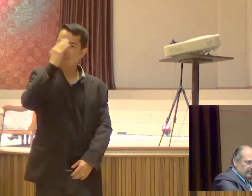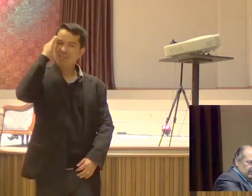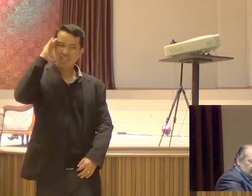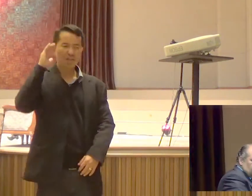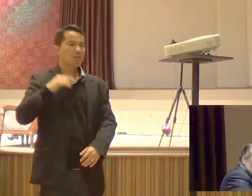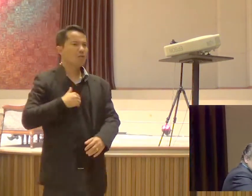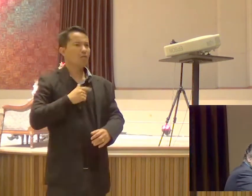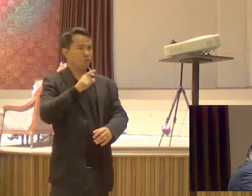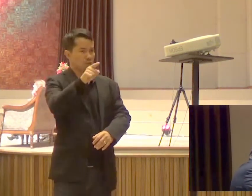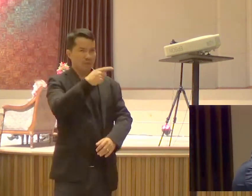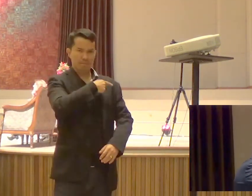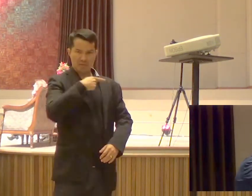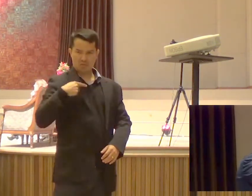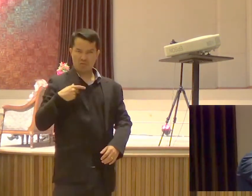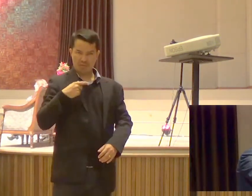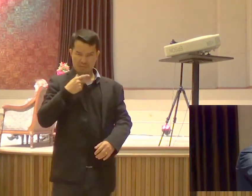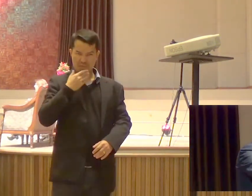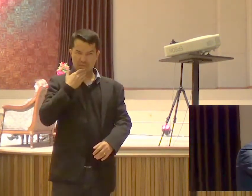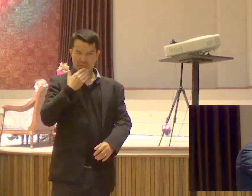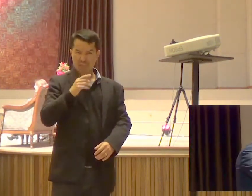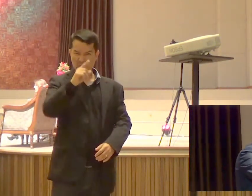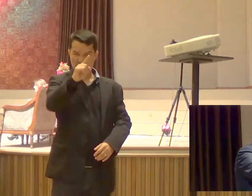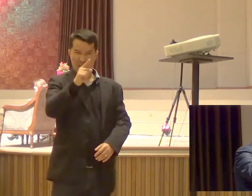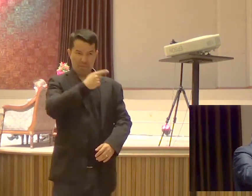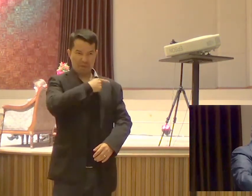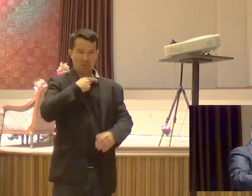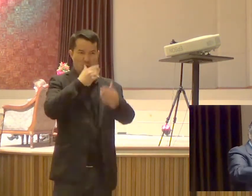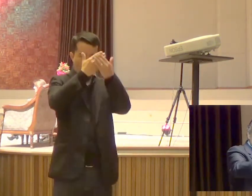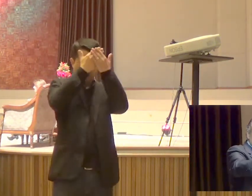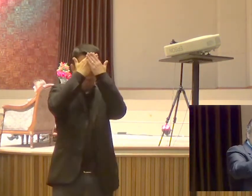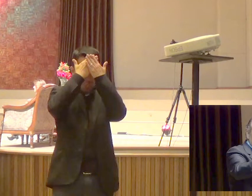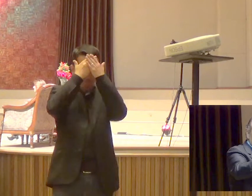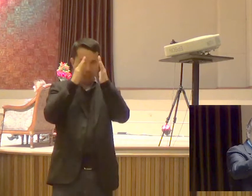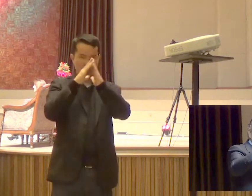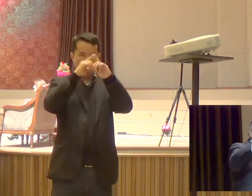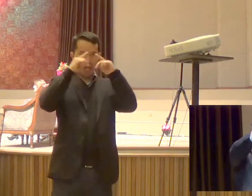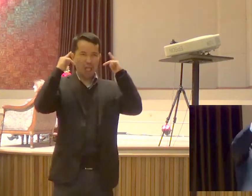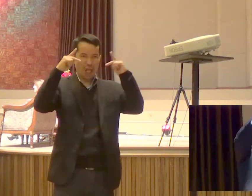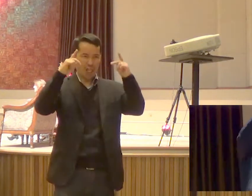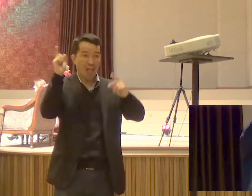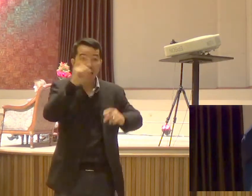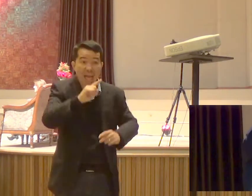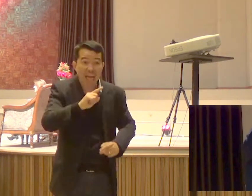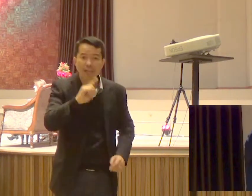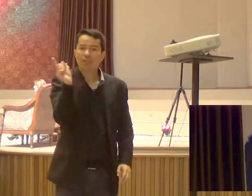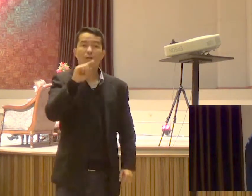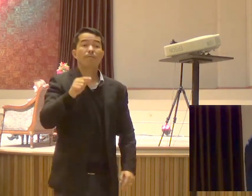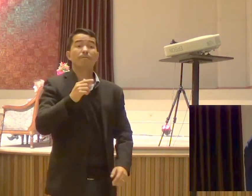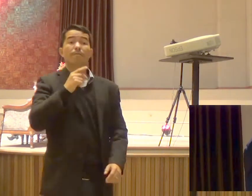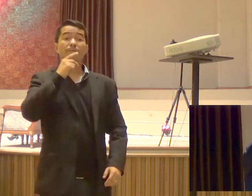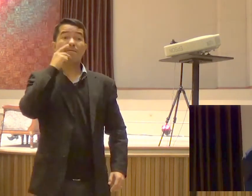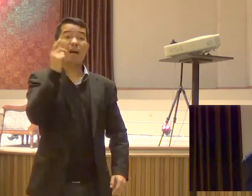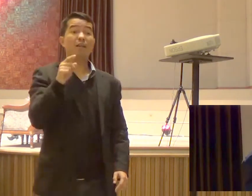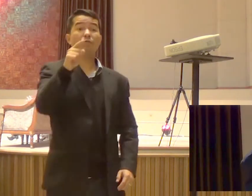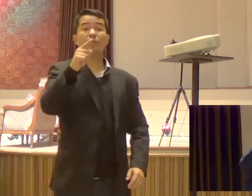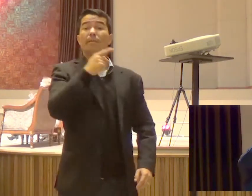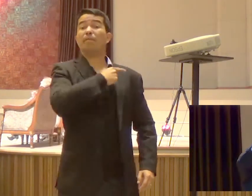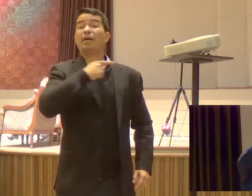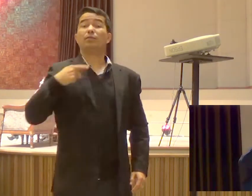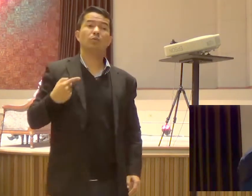ministro Evangelico Ordenado Para o ministério E cuidar De uma igreja Eu estou falando De liderança Espiritual Quantas mulheres Aqui